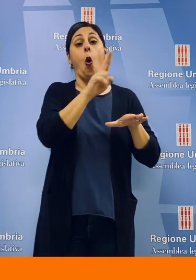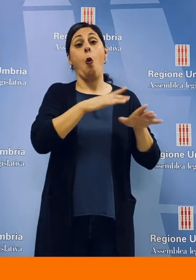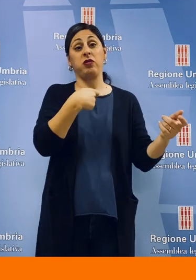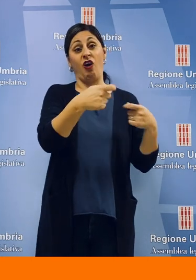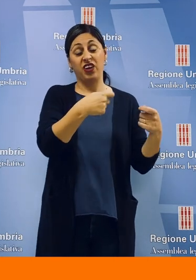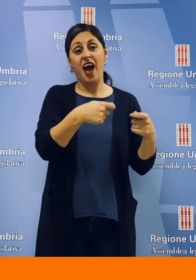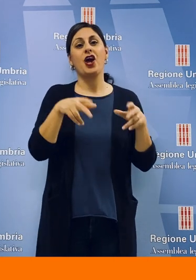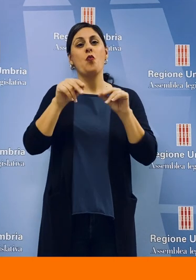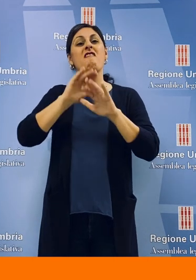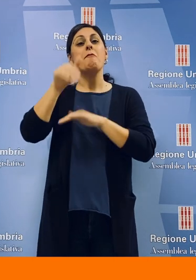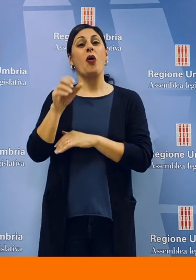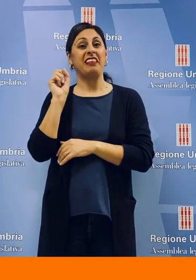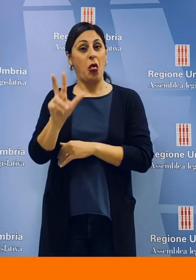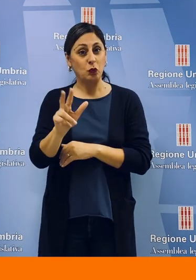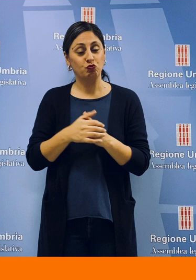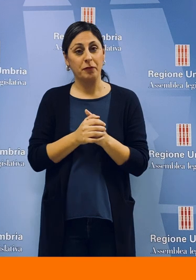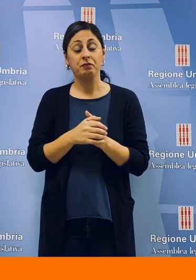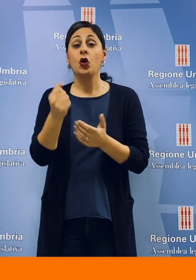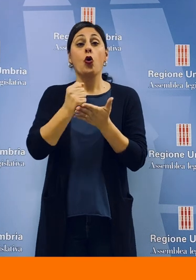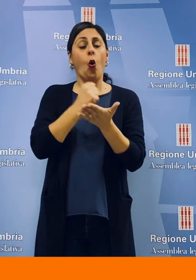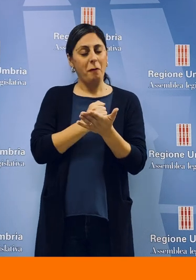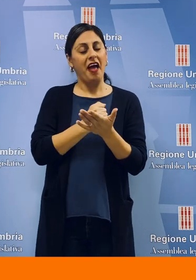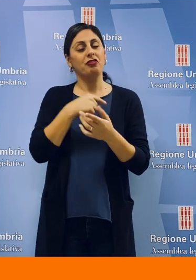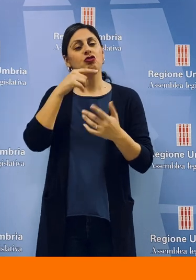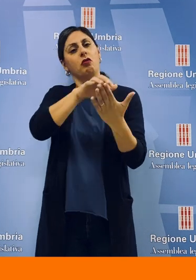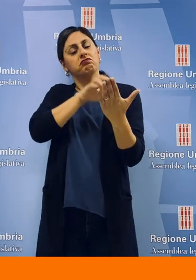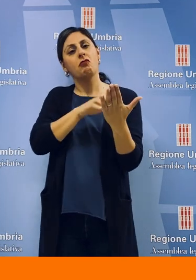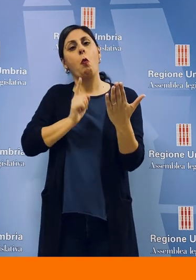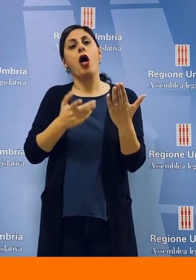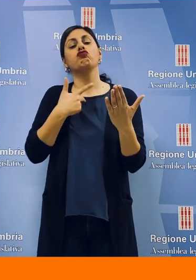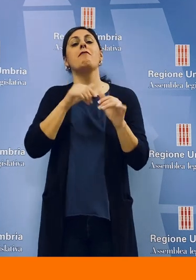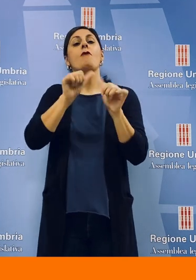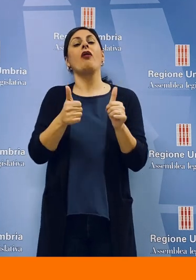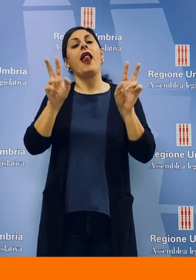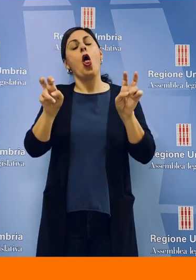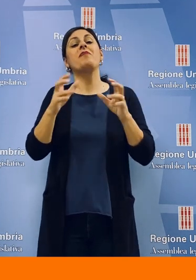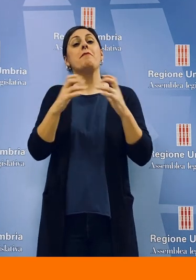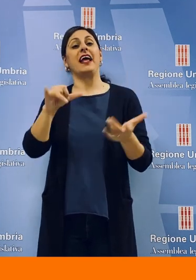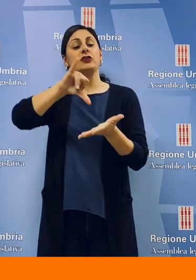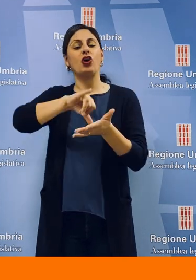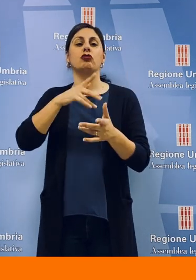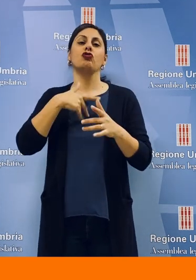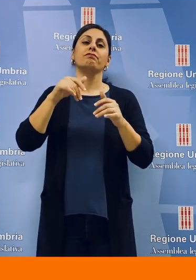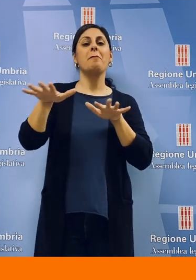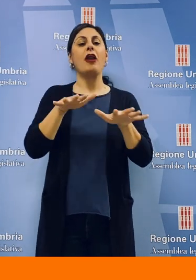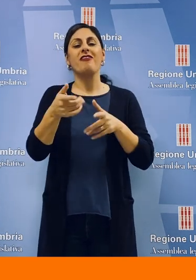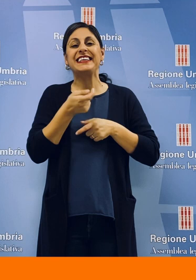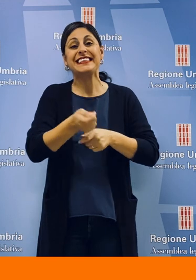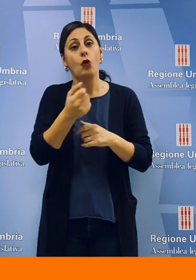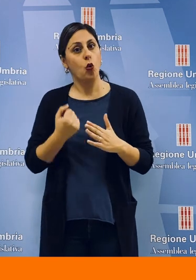particolare Umbria Fiere, la nuova Monteluce. Il documento continua con il modello delle imprese al centro, con una manovra di stimolo e